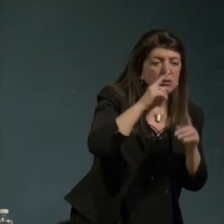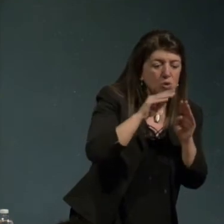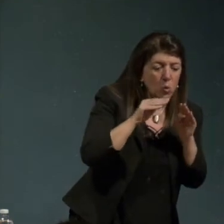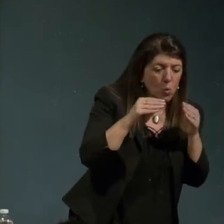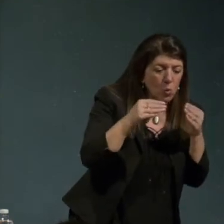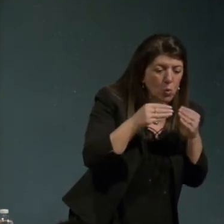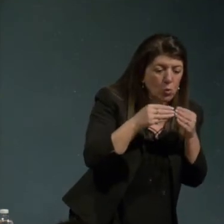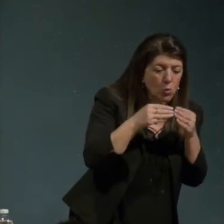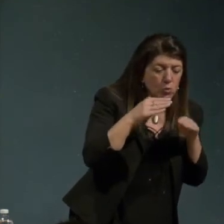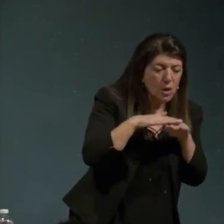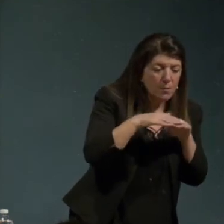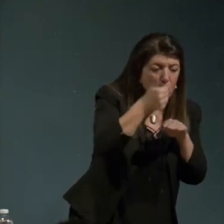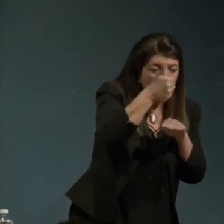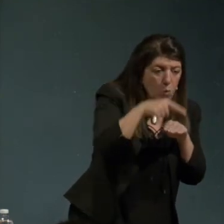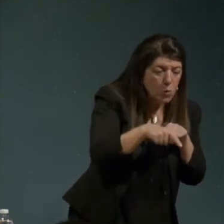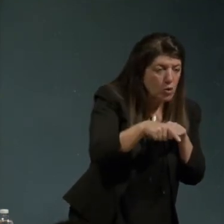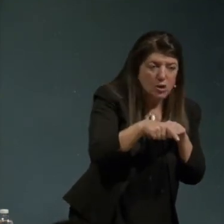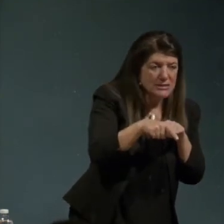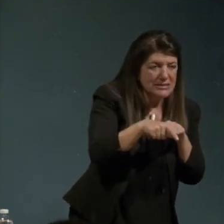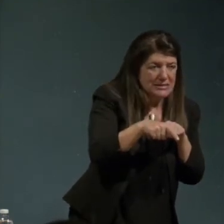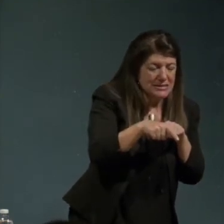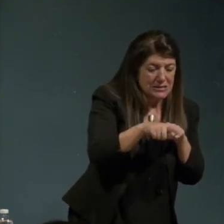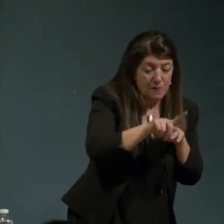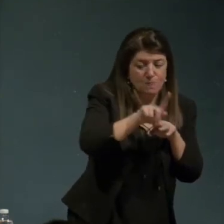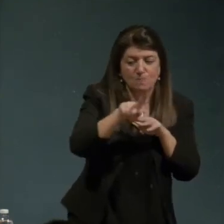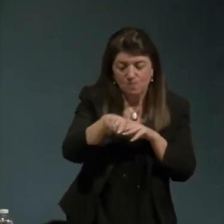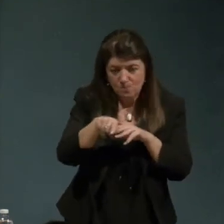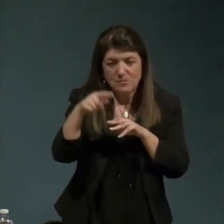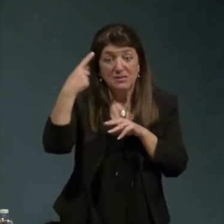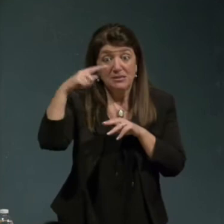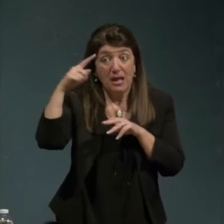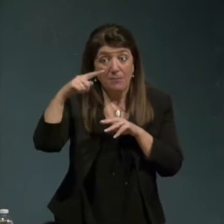è una cosa defasta e oggi